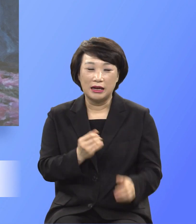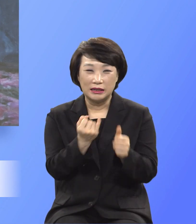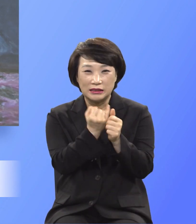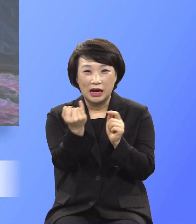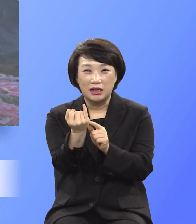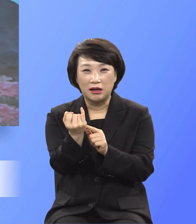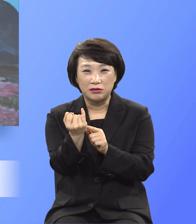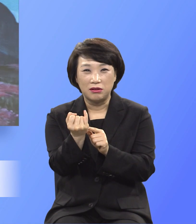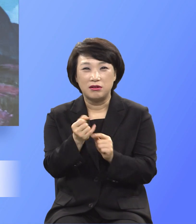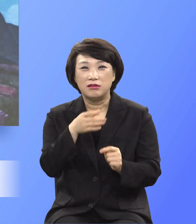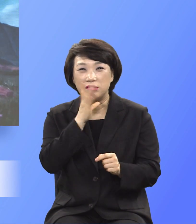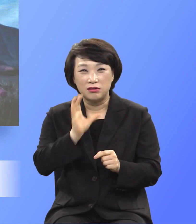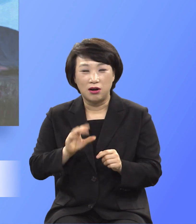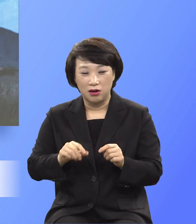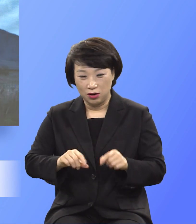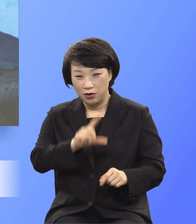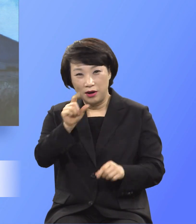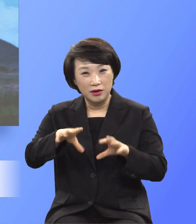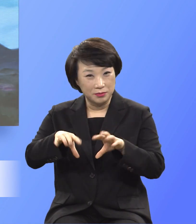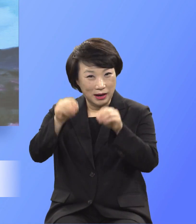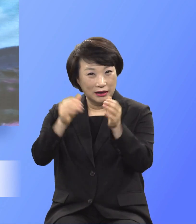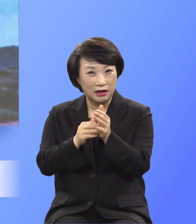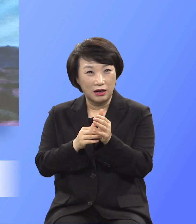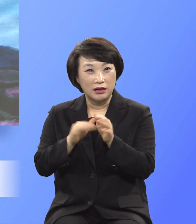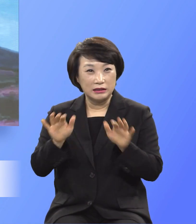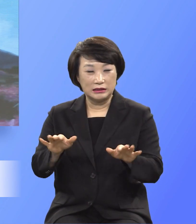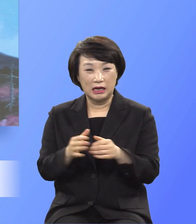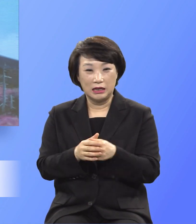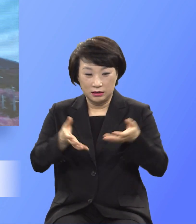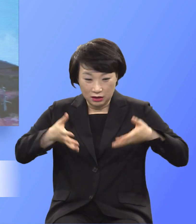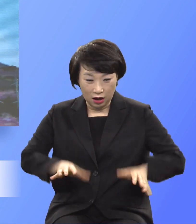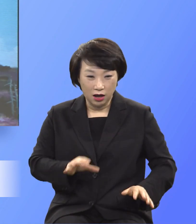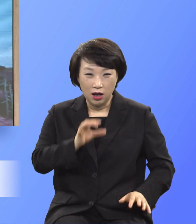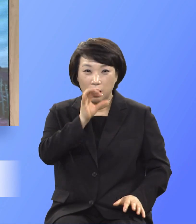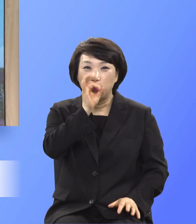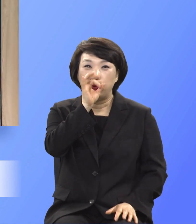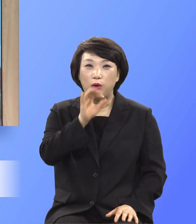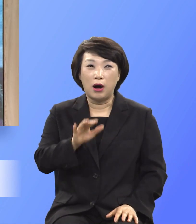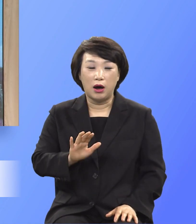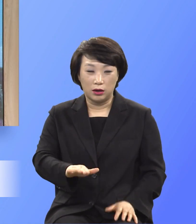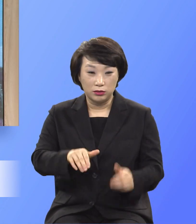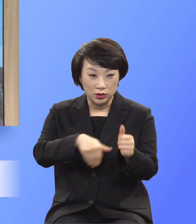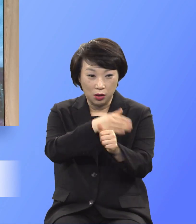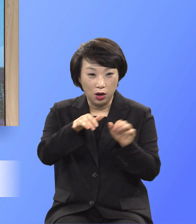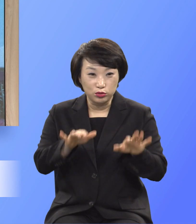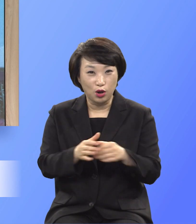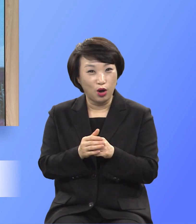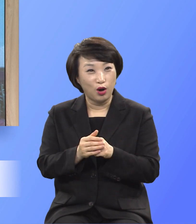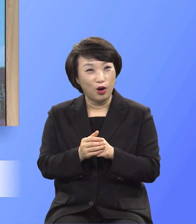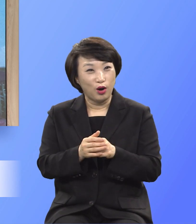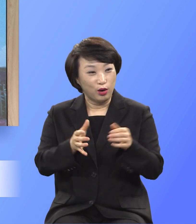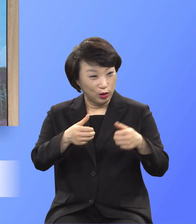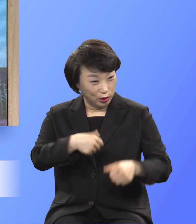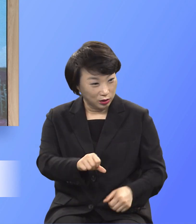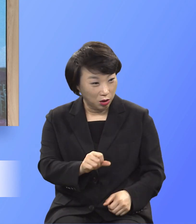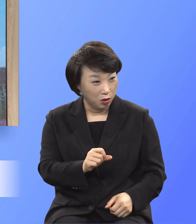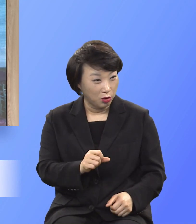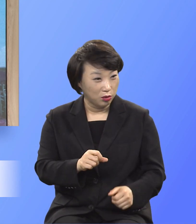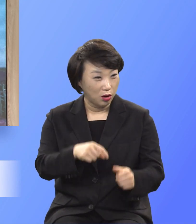경수가 말라 자식을 낳을 수 없는 상황 속에서 아이를 갖는다고 말하니 사라는